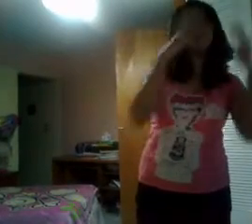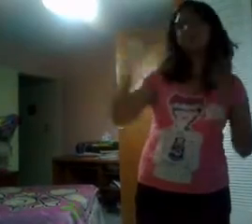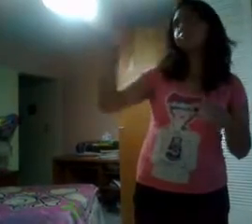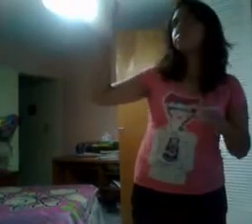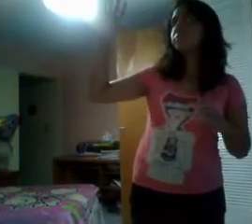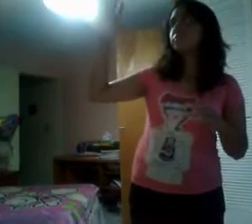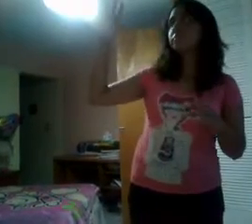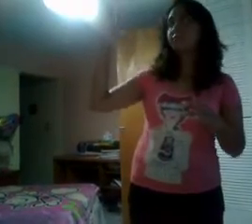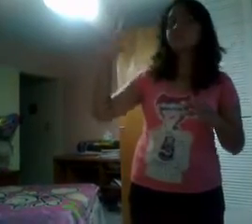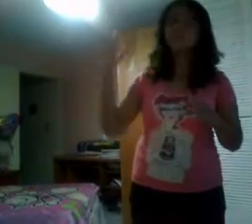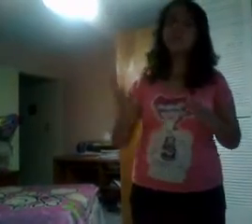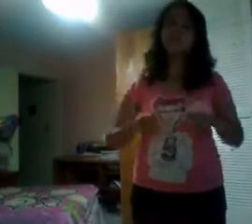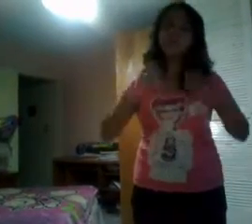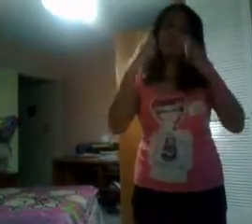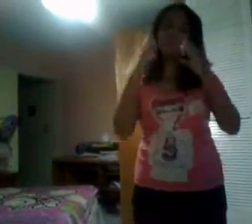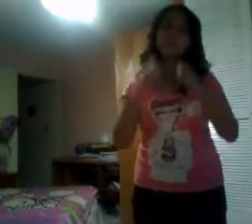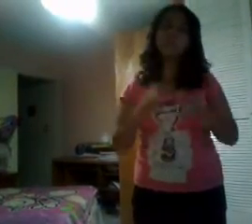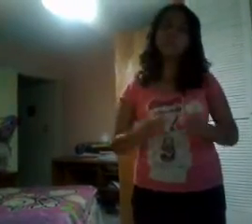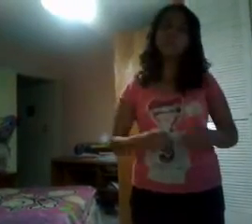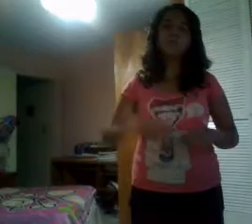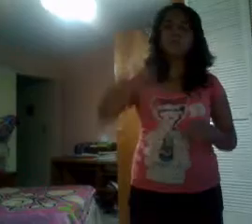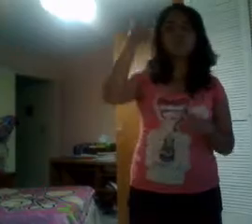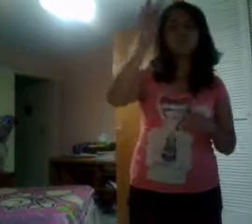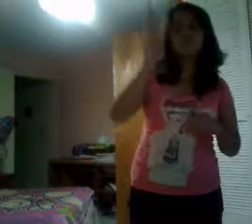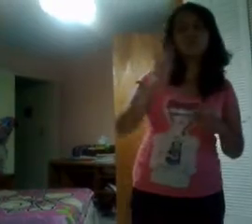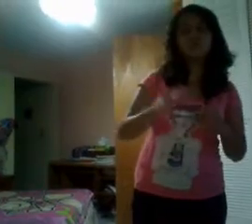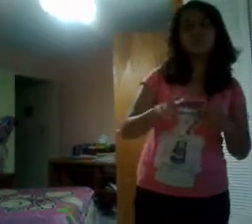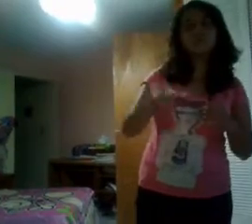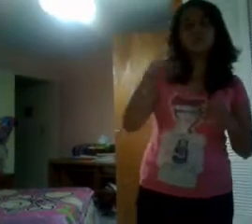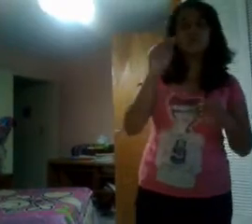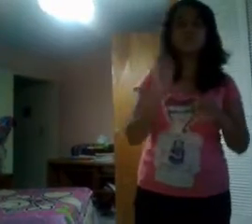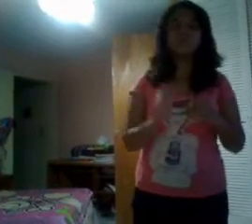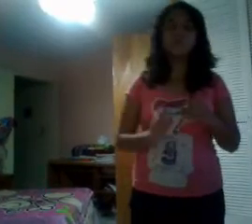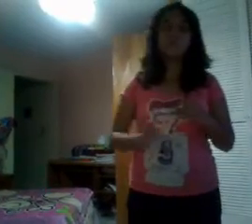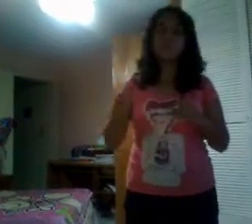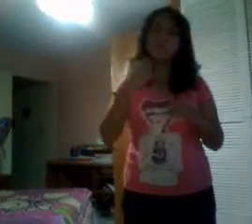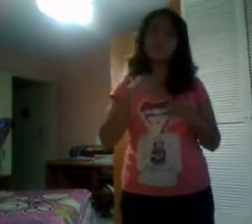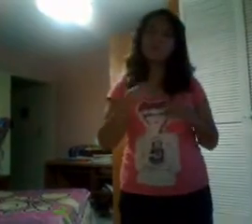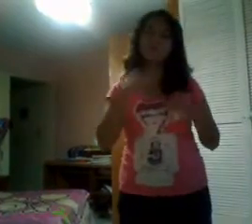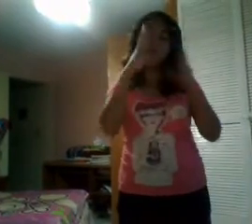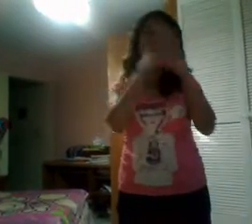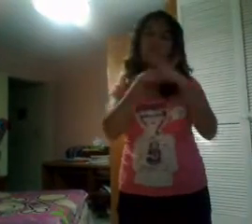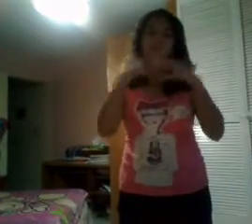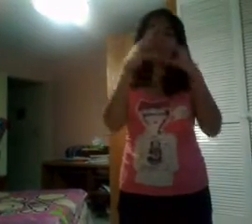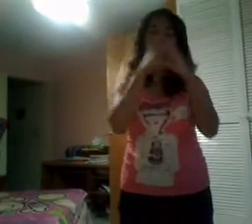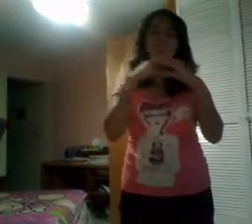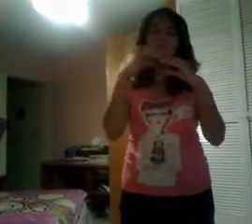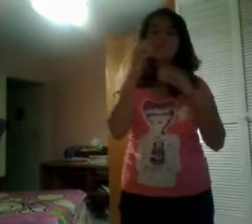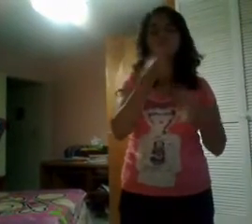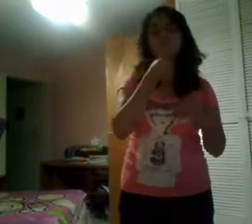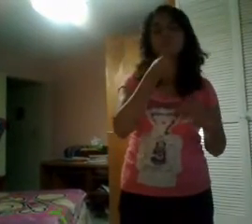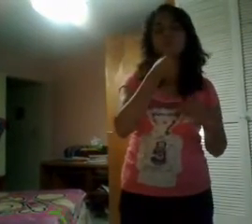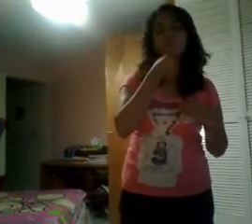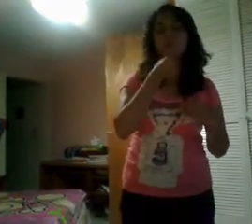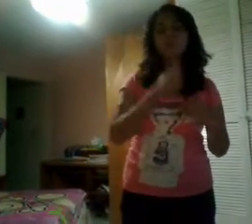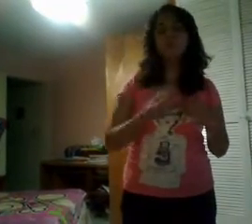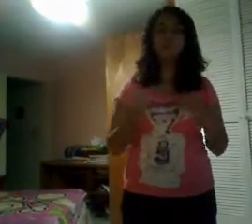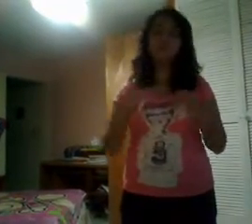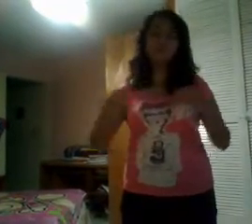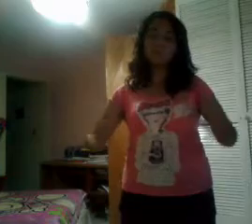que en ellos está la verdad Que canten los niños que viven